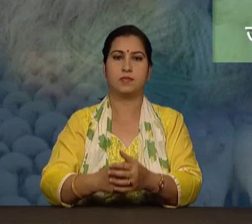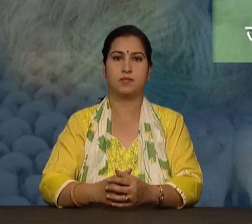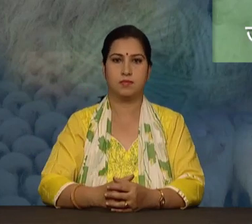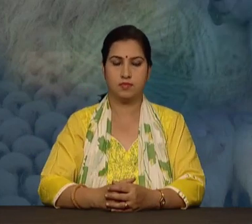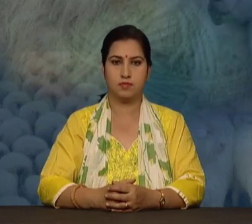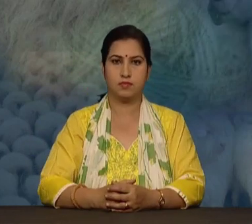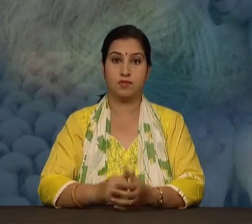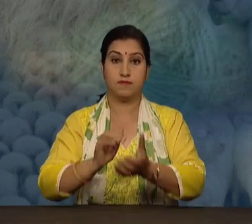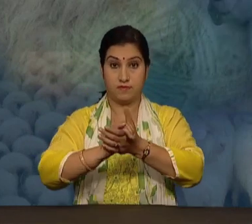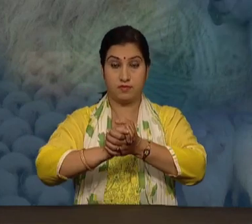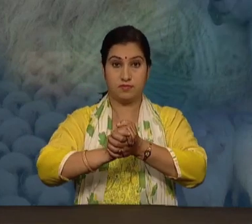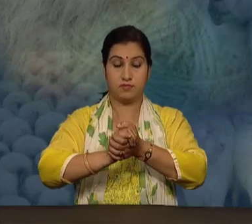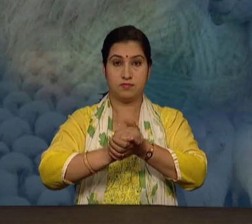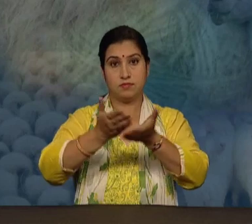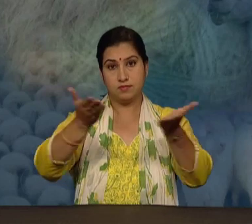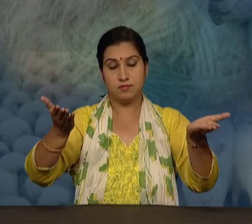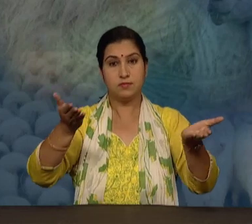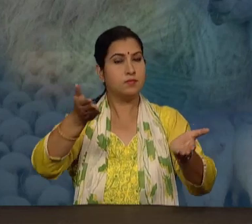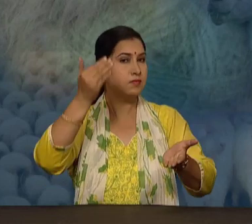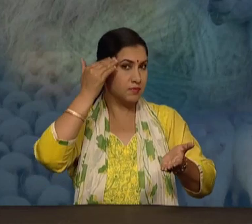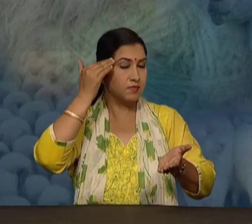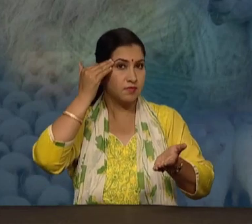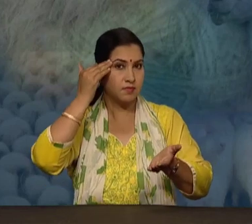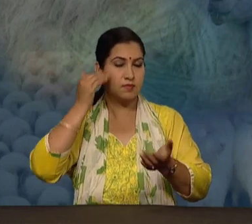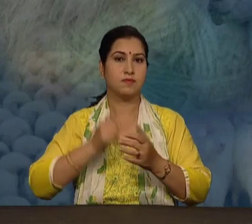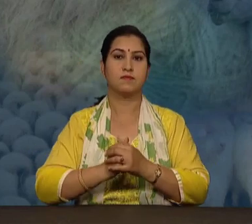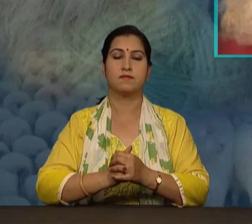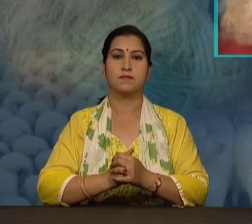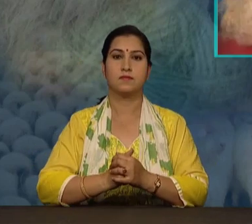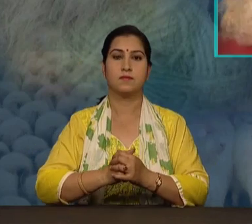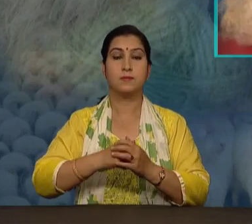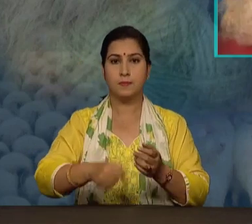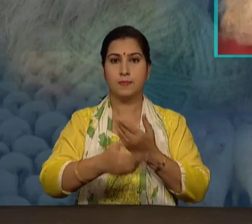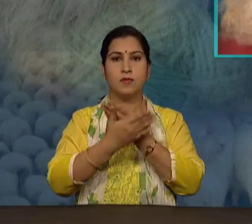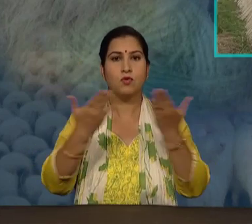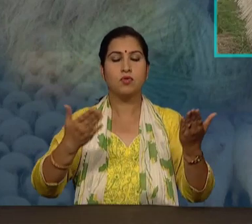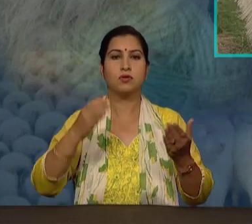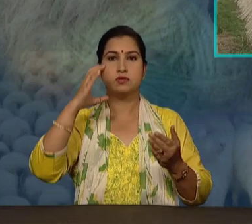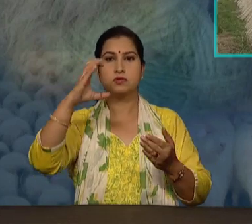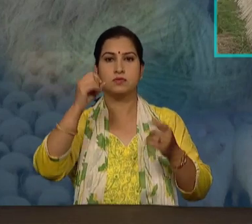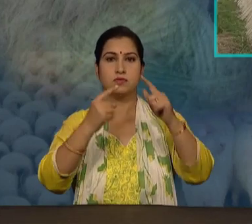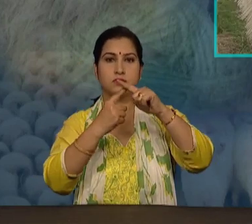साथियों आप जानते हैं कि सूत वजूट का रेशा